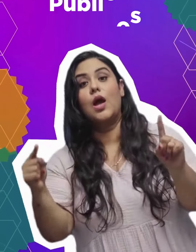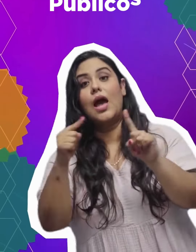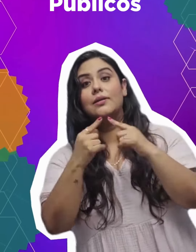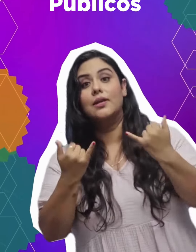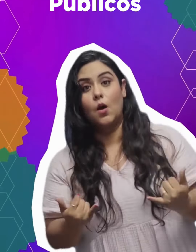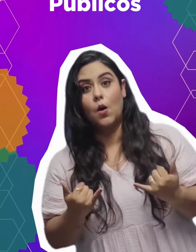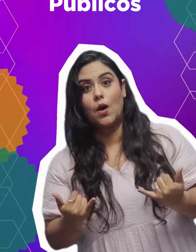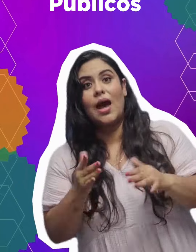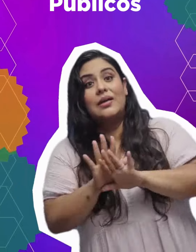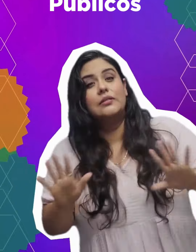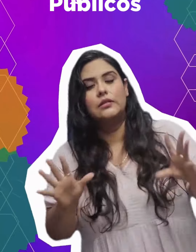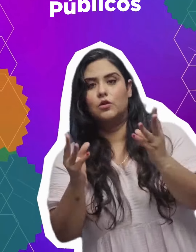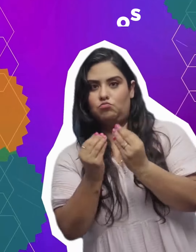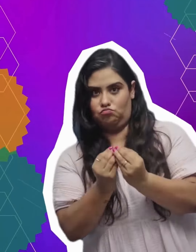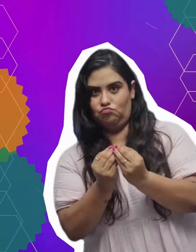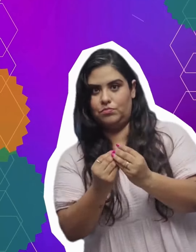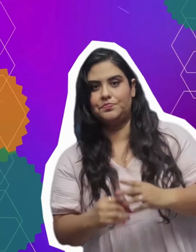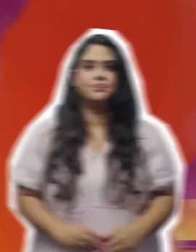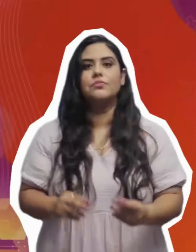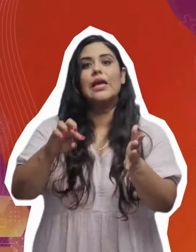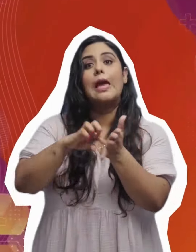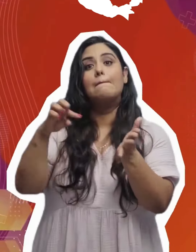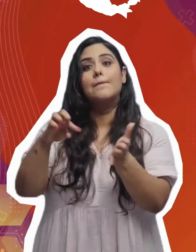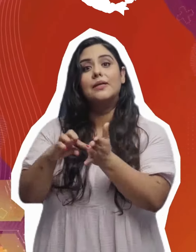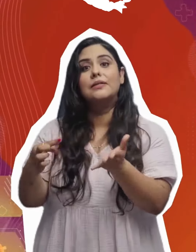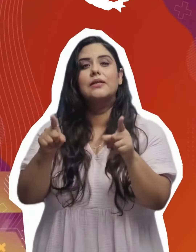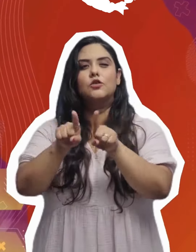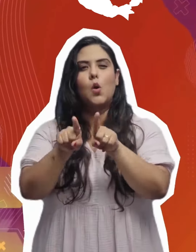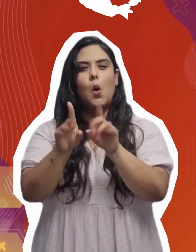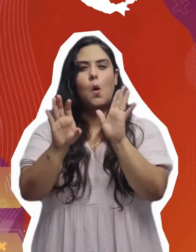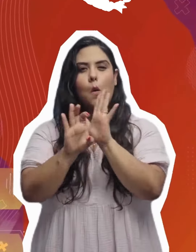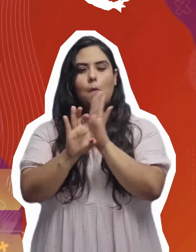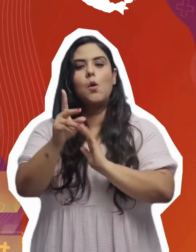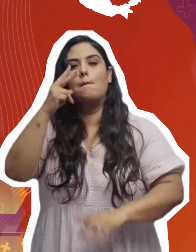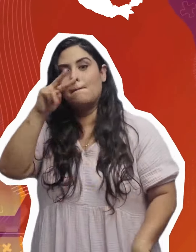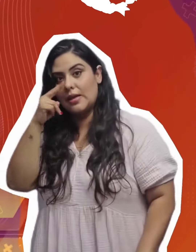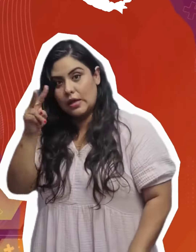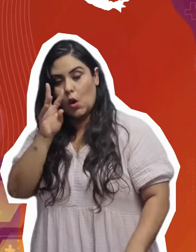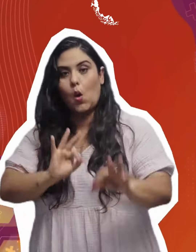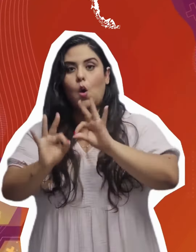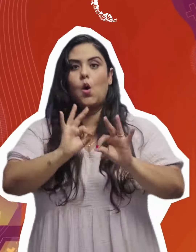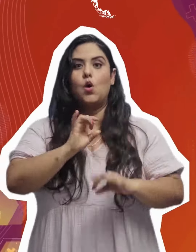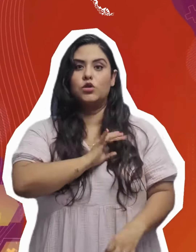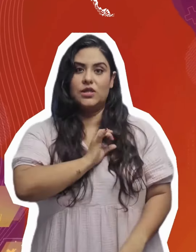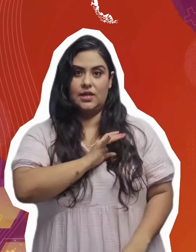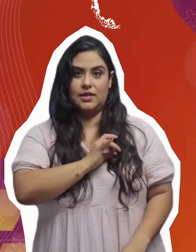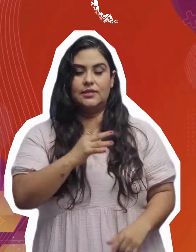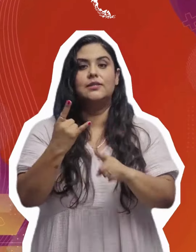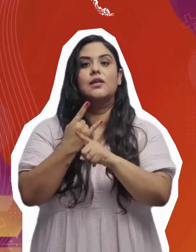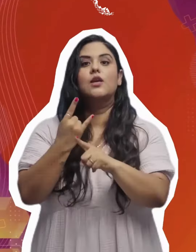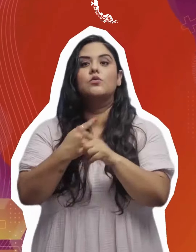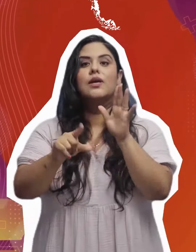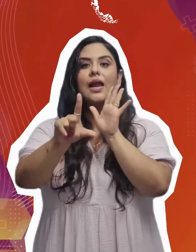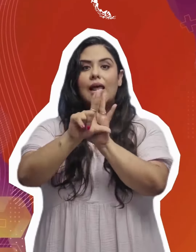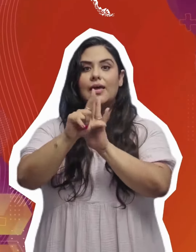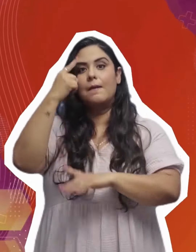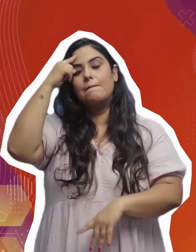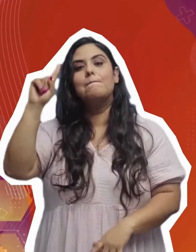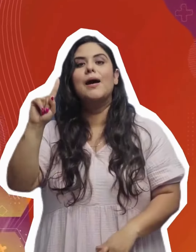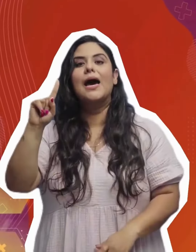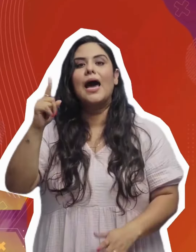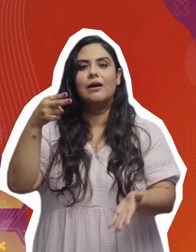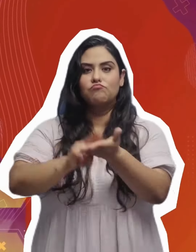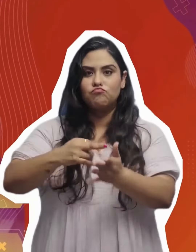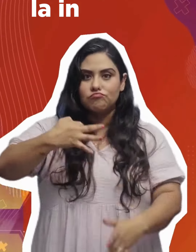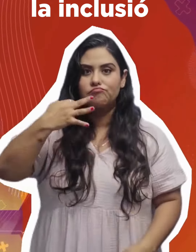públicos hasta ahora ha sido minoritario. En países como México o Chile, la adopción